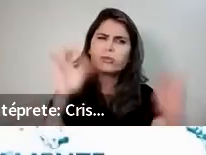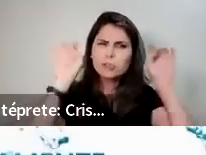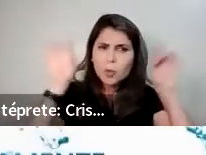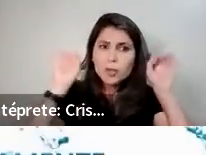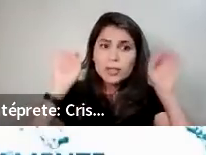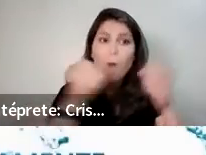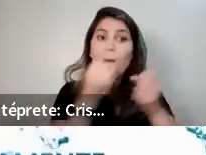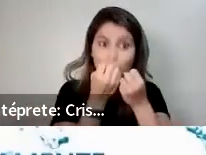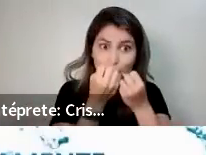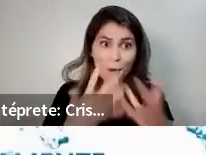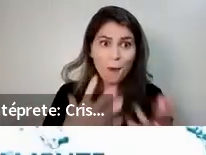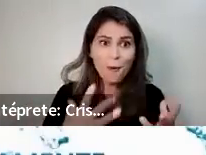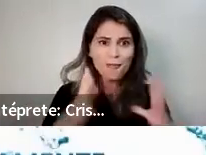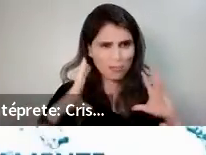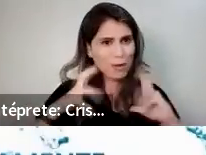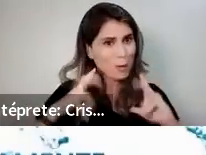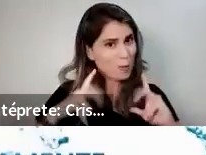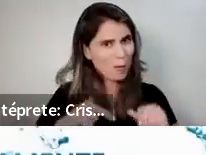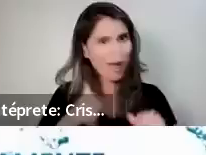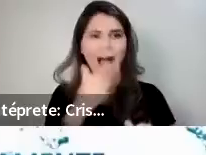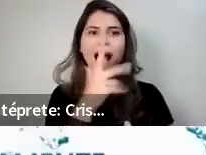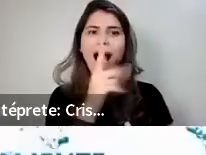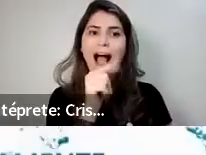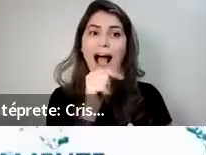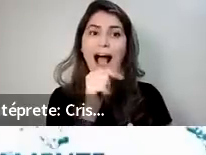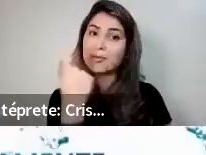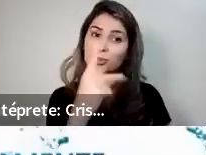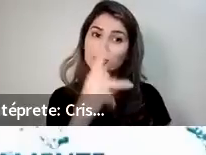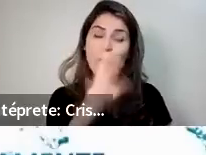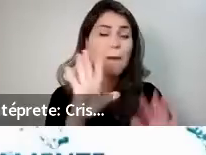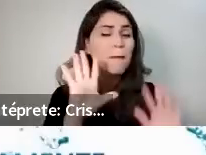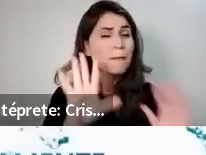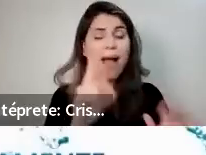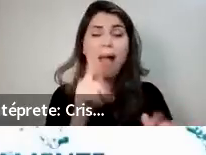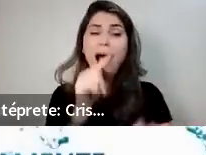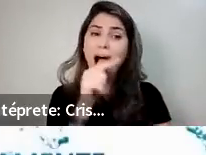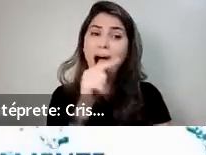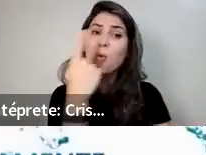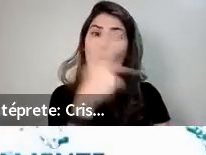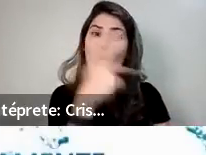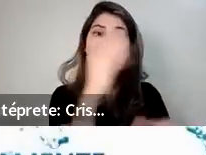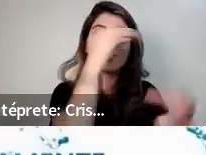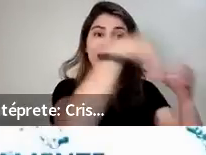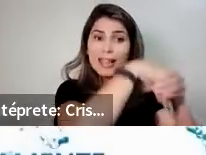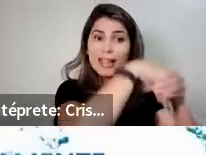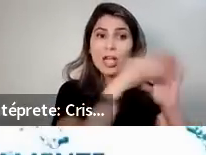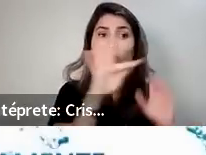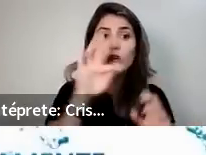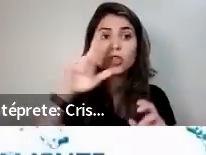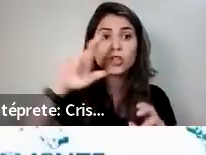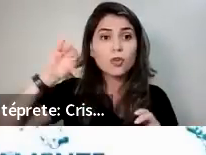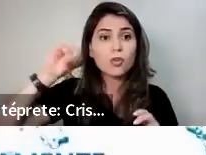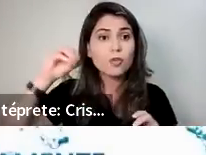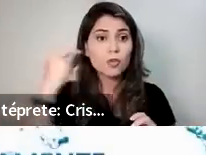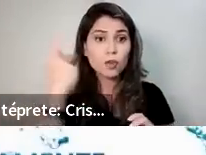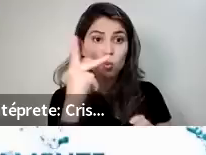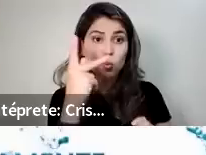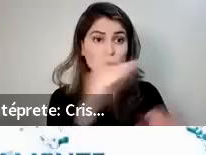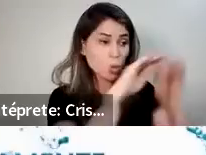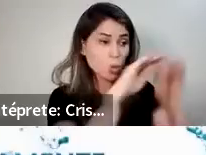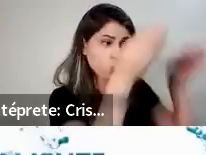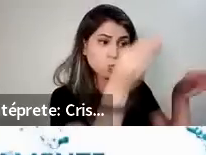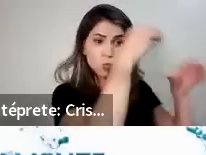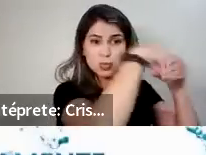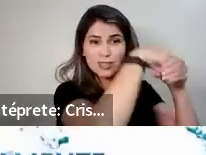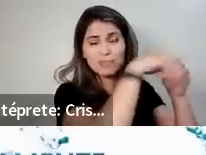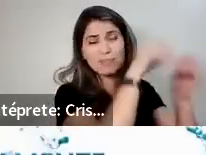água, mas ele te entrega uma água dura, difícil de ser absorvida. Então, olha, a pessoa do lado esquerdo aqui está tomando água, que era